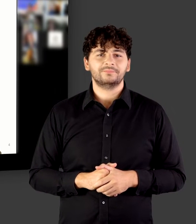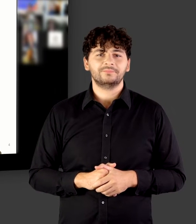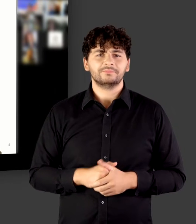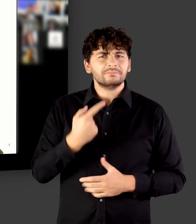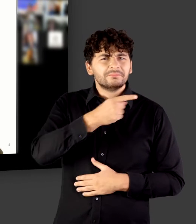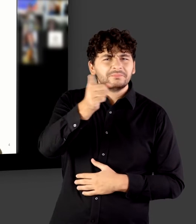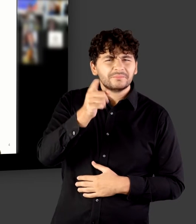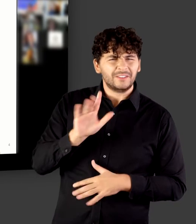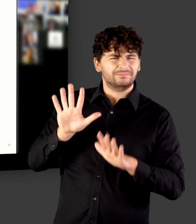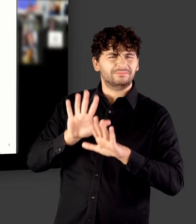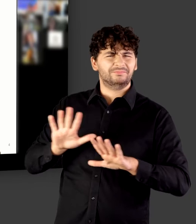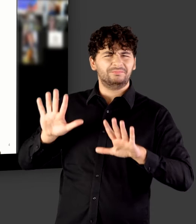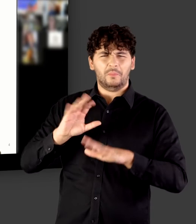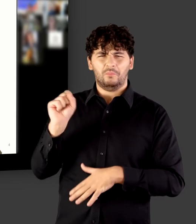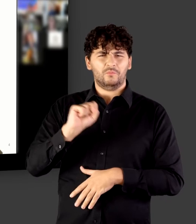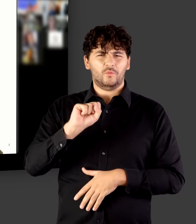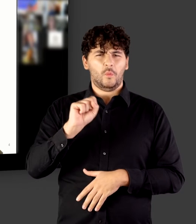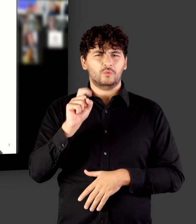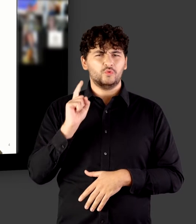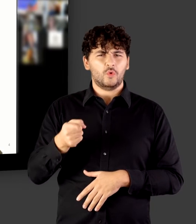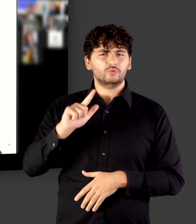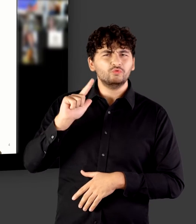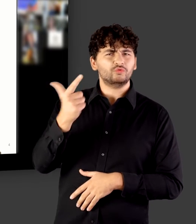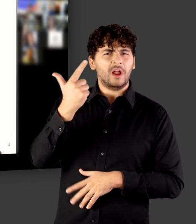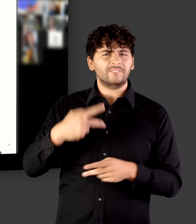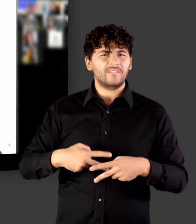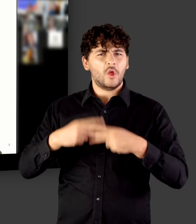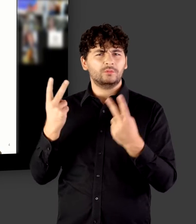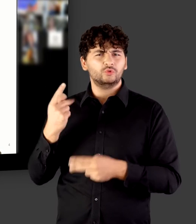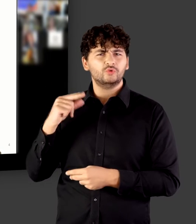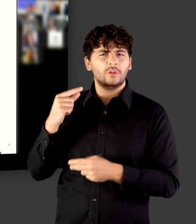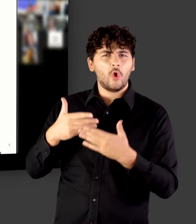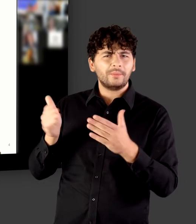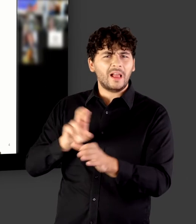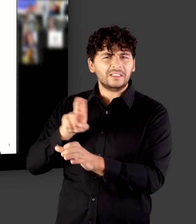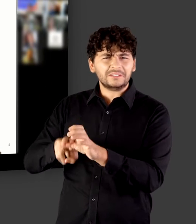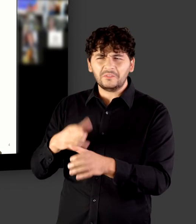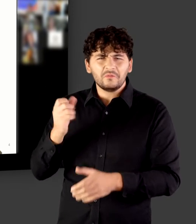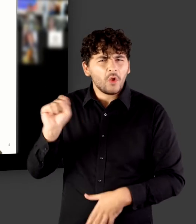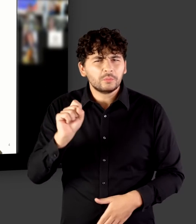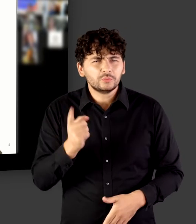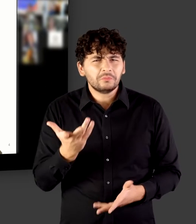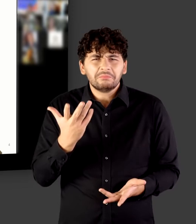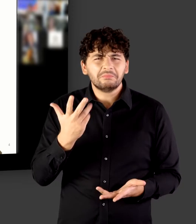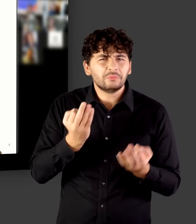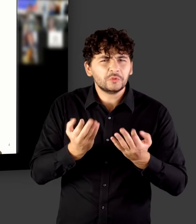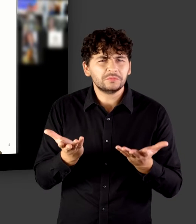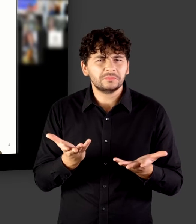sich vielleicht, ja warum sollte ich mich mit Zweitveröffentlichung, Green Open Access überhaupt beschäftigen? Eine Zweitveröffentlichung, ein